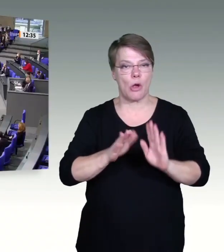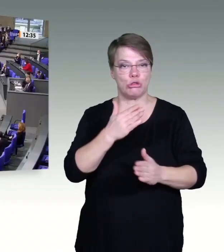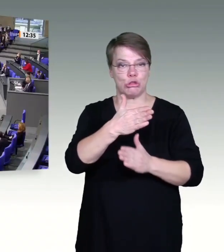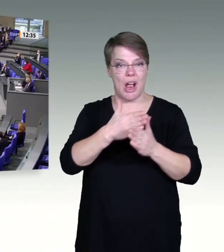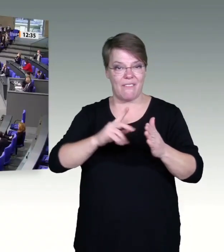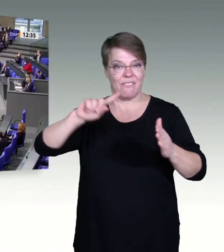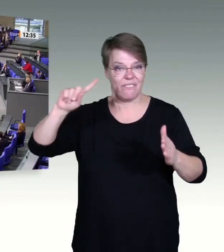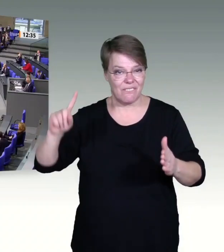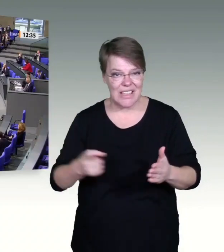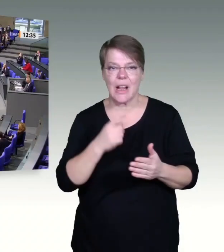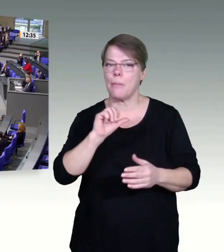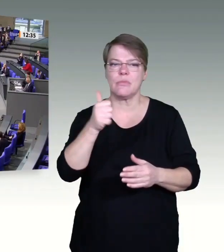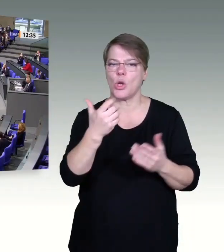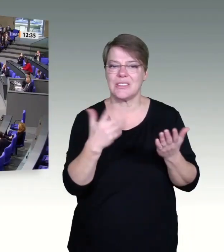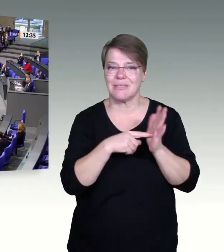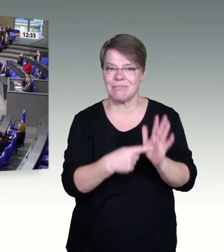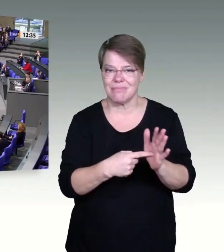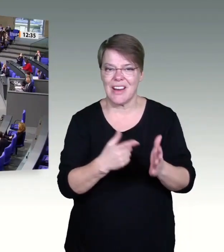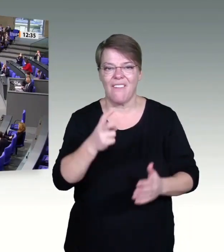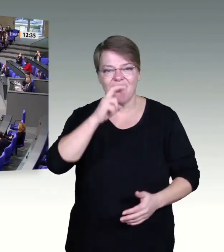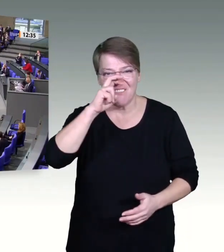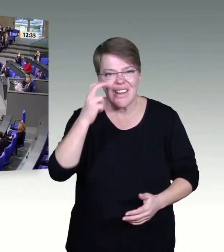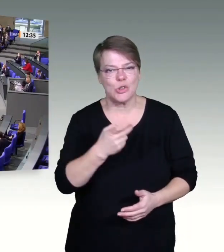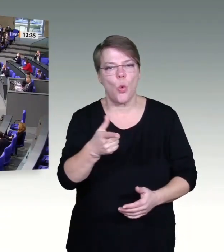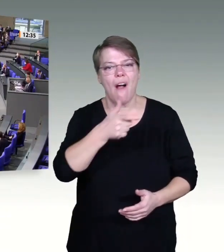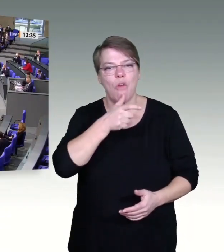als Umfallerpartei eine ganz große Ehre.